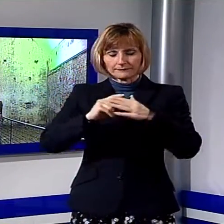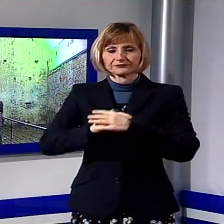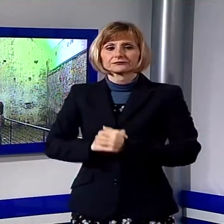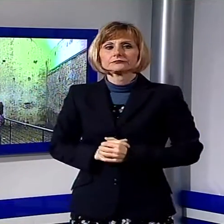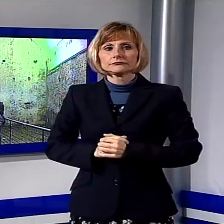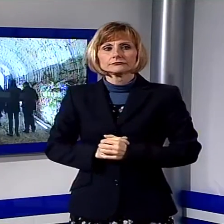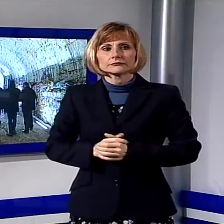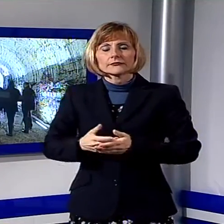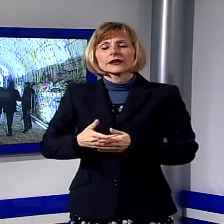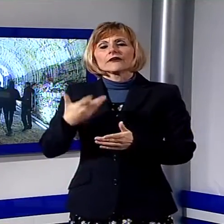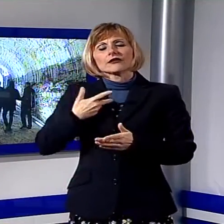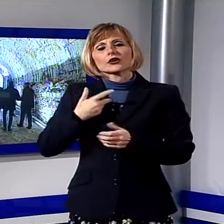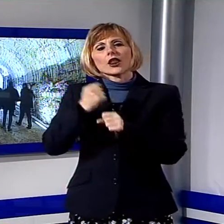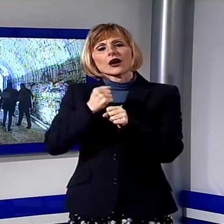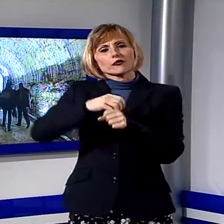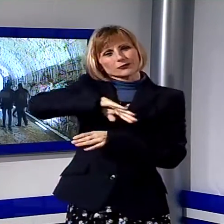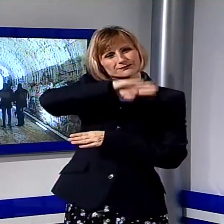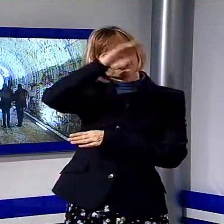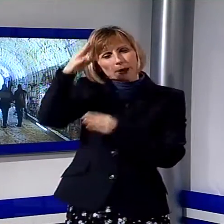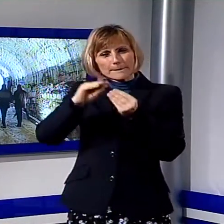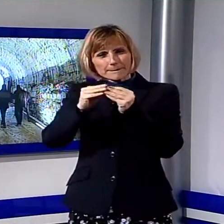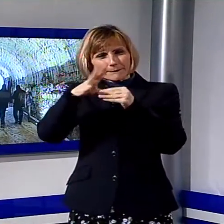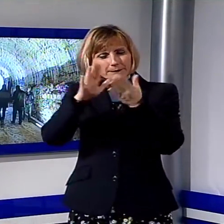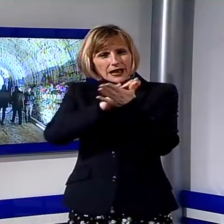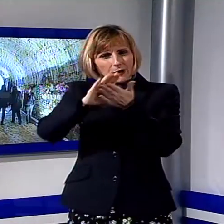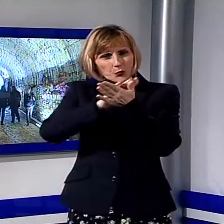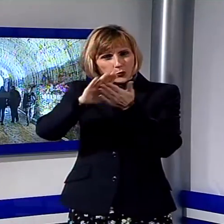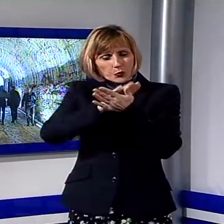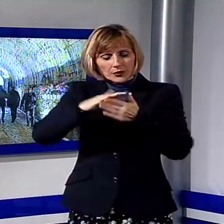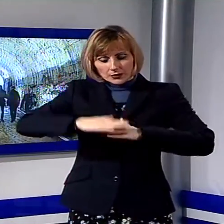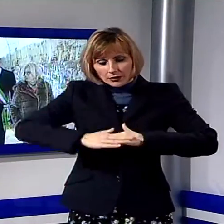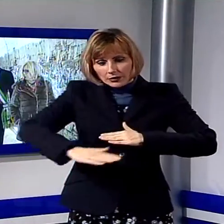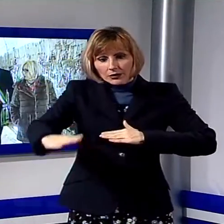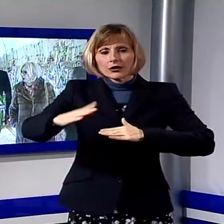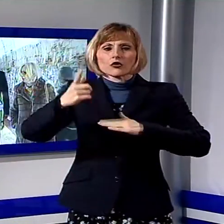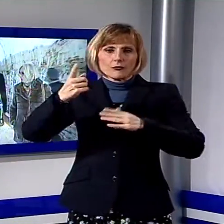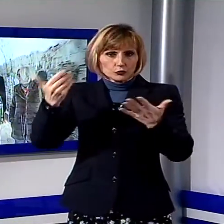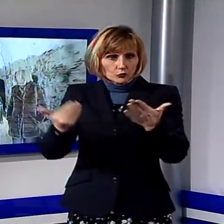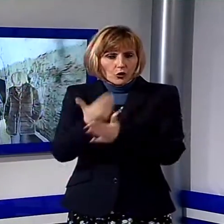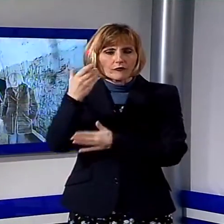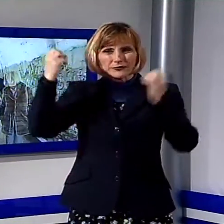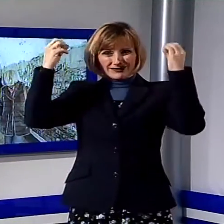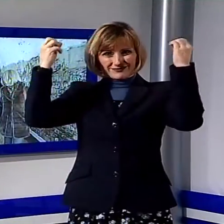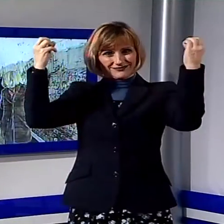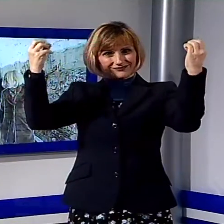paramento, la realizzazione di pavimentazione in terra armata, l'installazione di un impianto elettrico a LED e di un impianto di